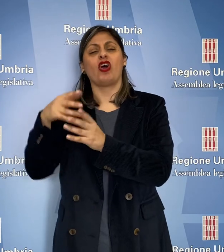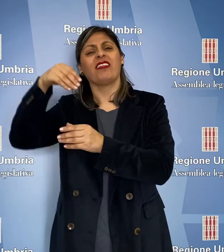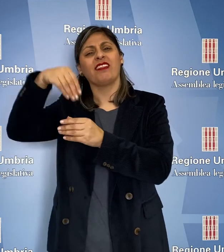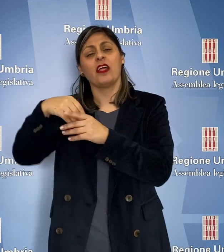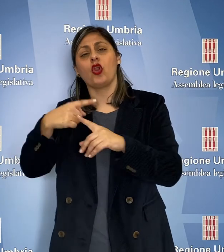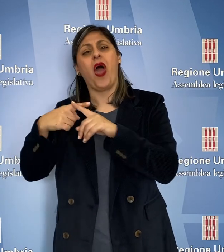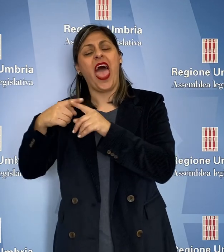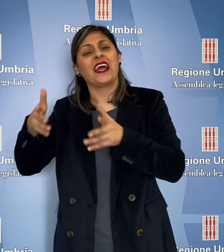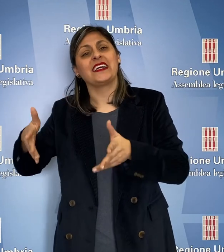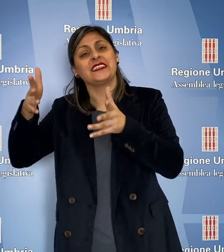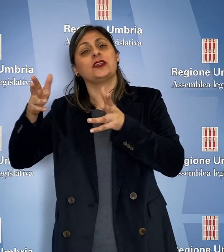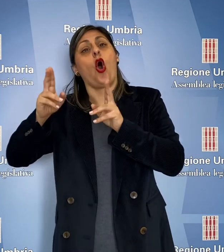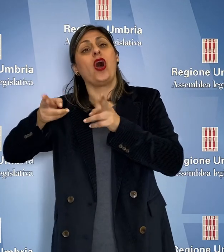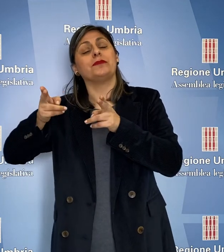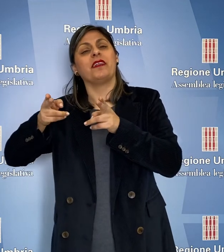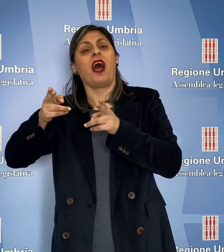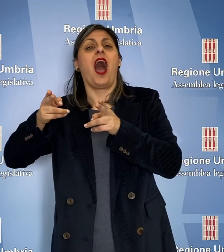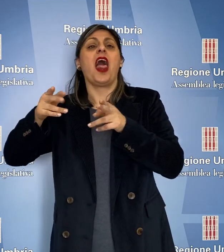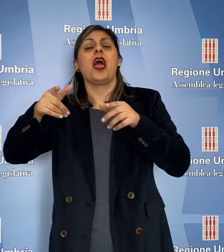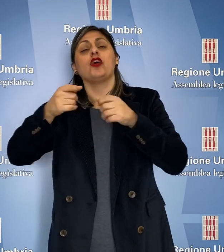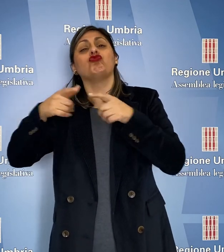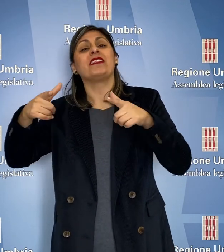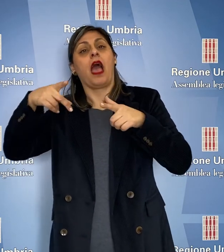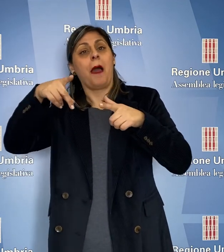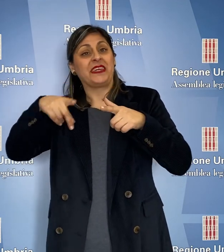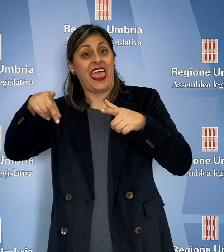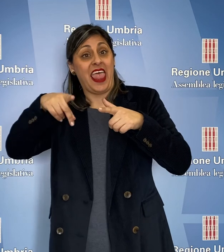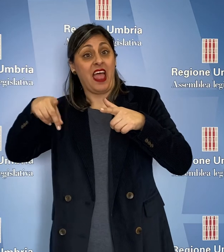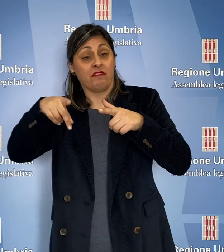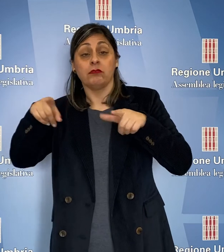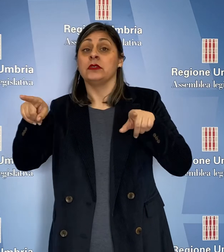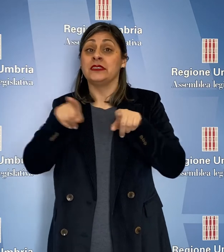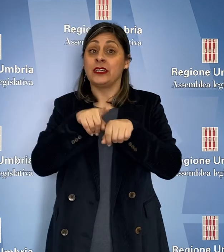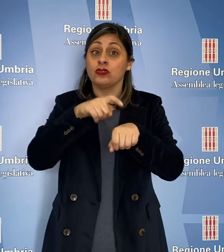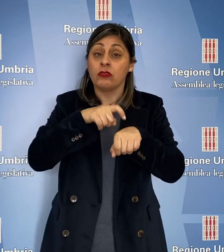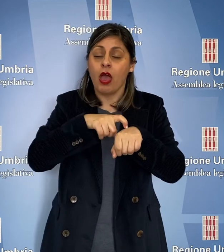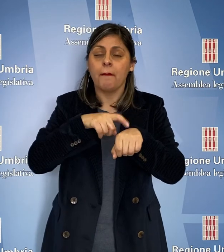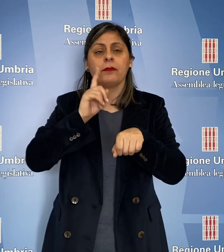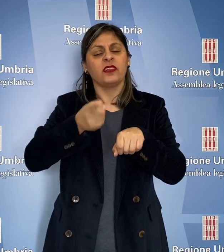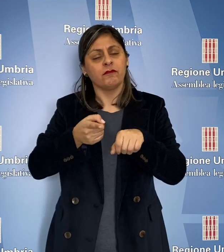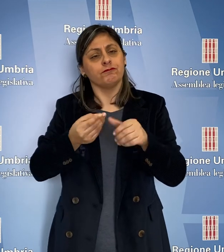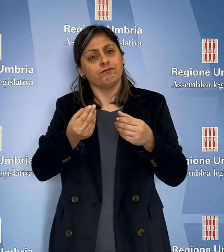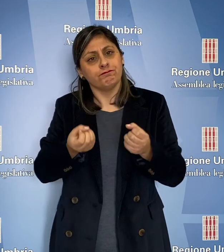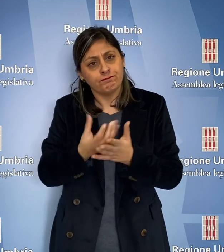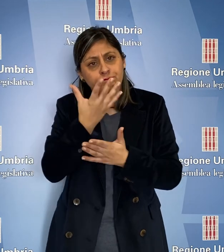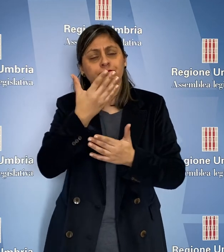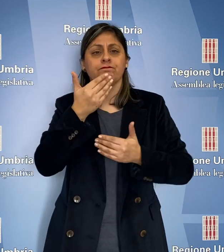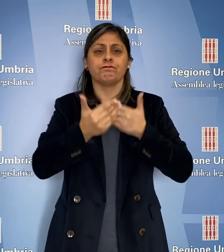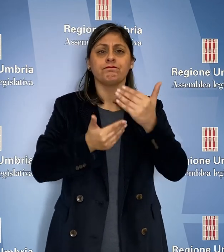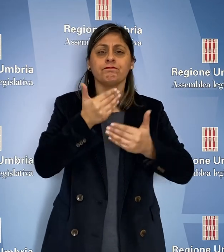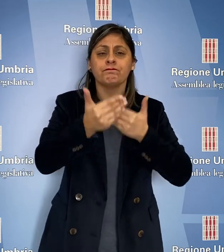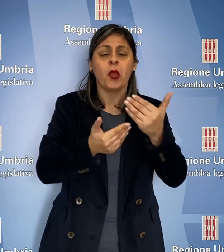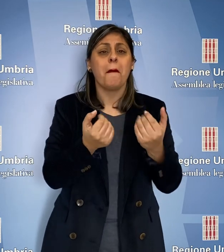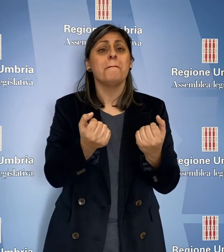'interno dell'ex struttura ospedaliera di Città della Pieve, e nel contempo a provvedere all'avvio del processo di